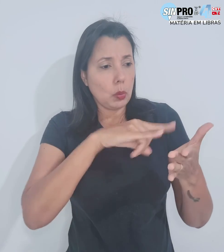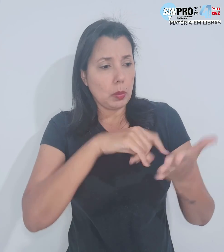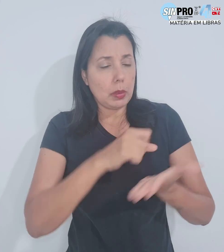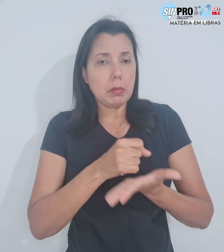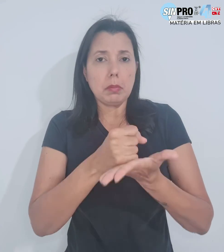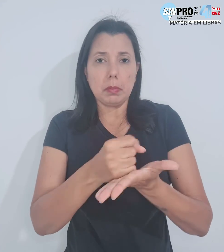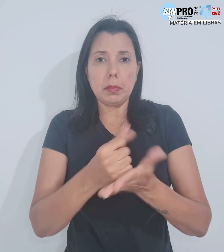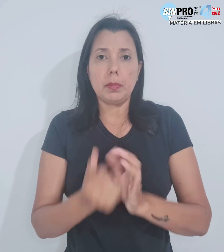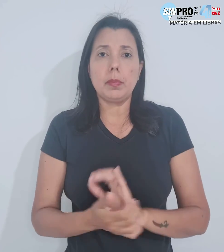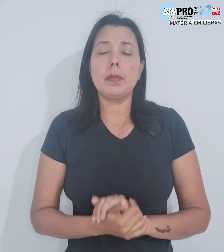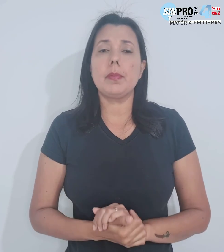nota de apoio.